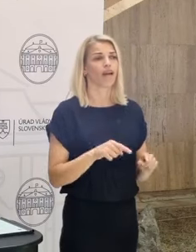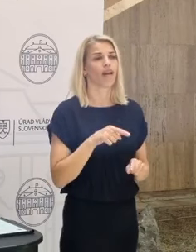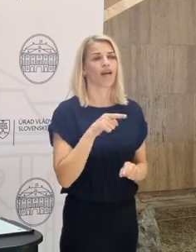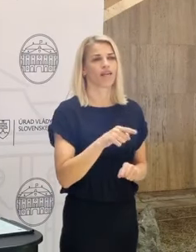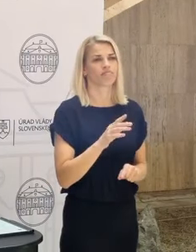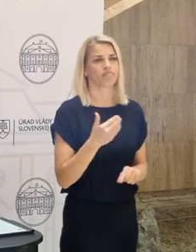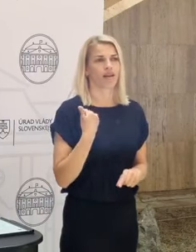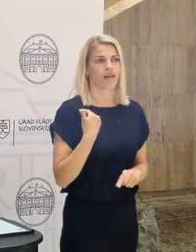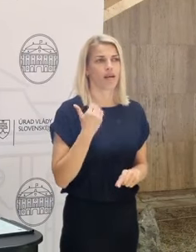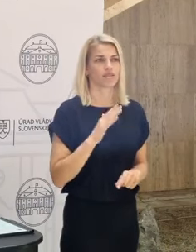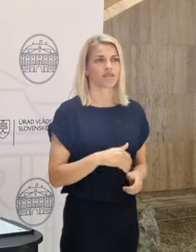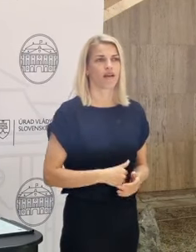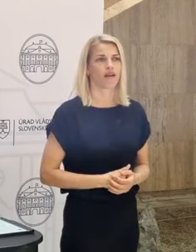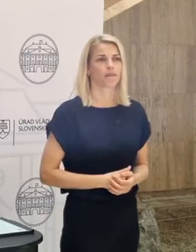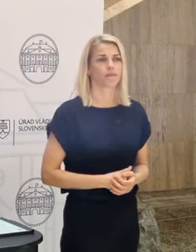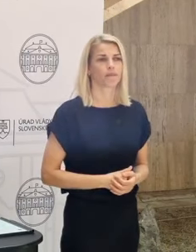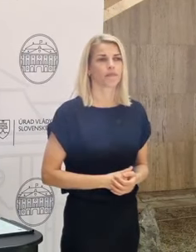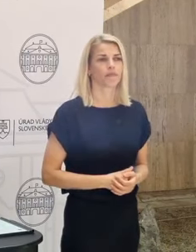zavádza a klame.